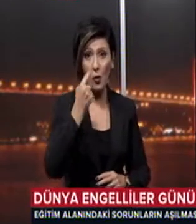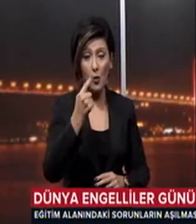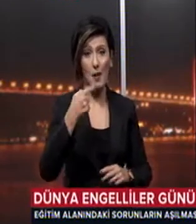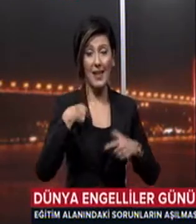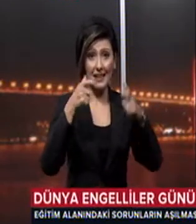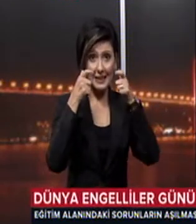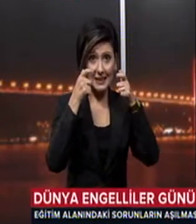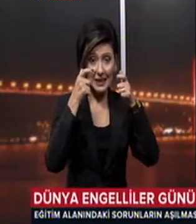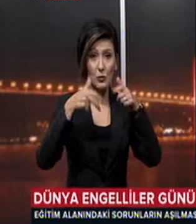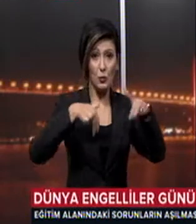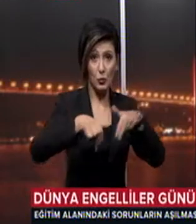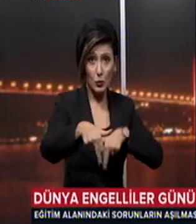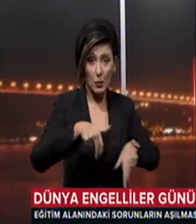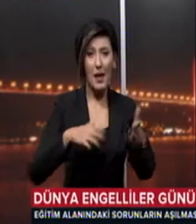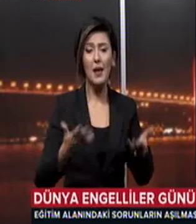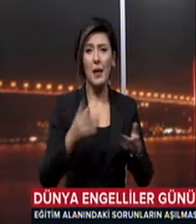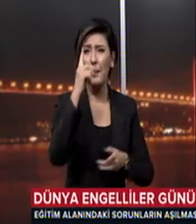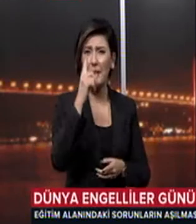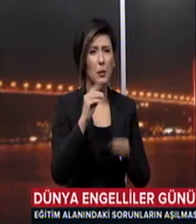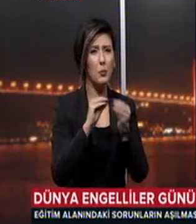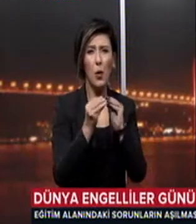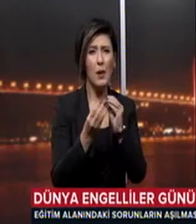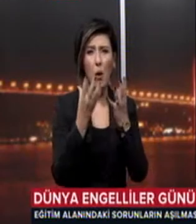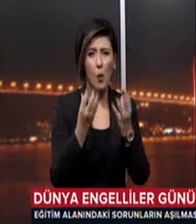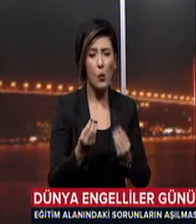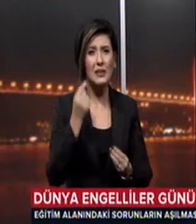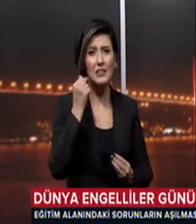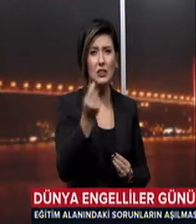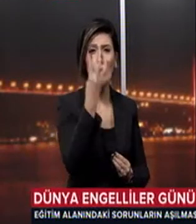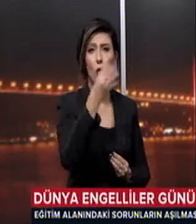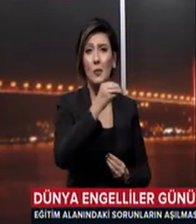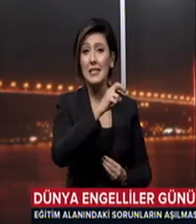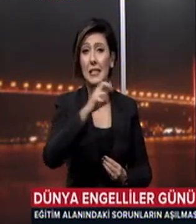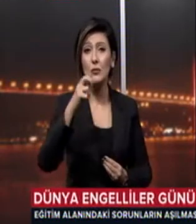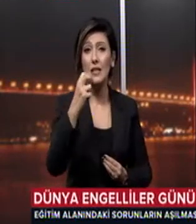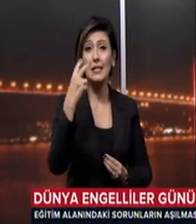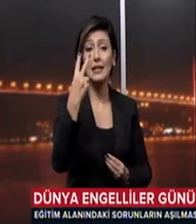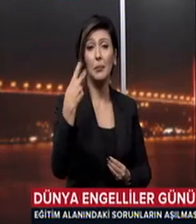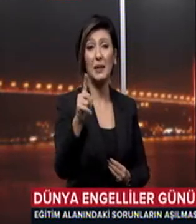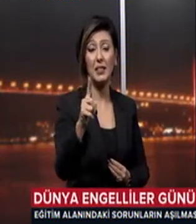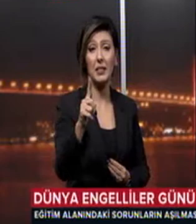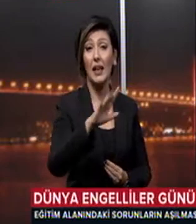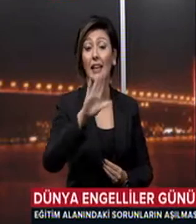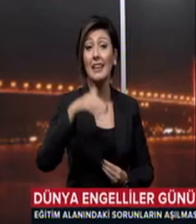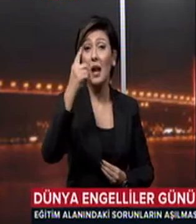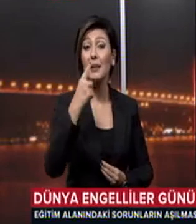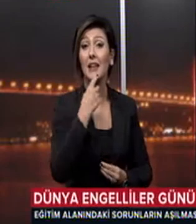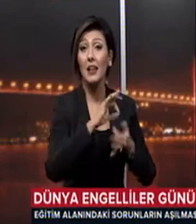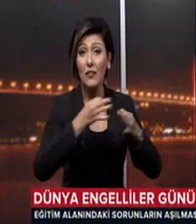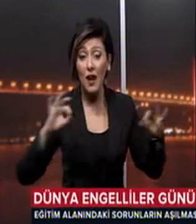toplama gibi fonksiyonlarından En az birinde zorlanan kişi sayısı 4 milyon 882 bin Diğer bir ifadeyle toplam nüfusun